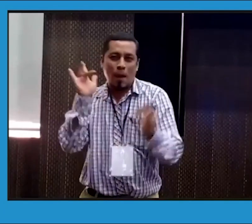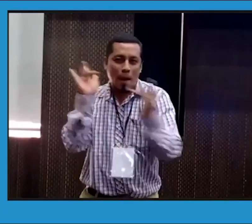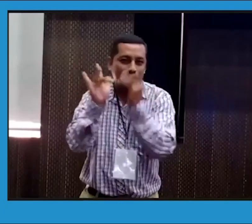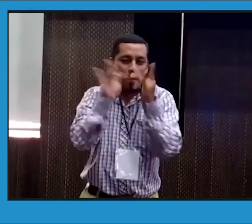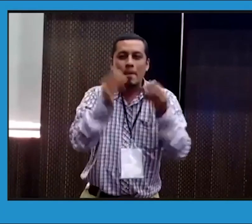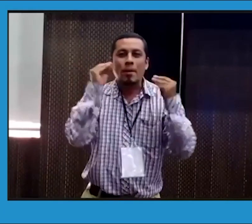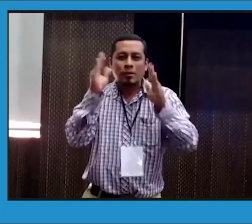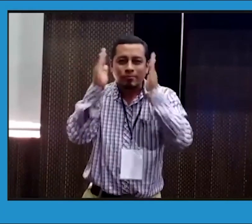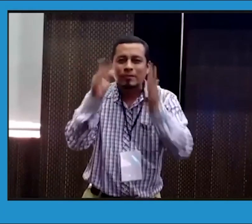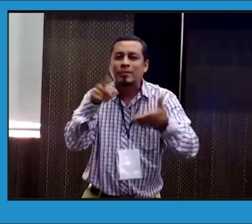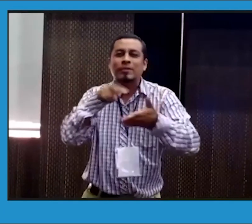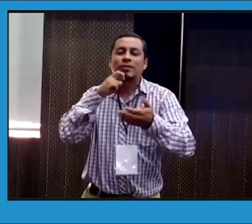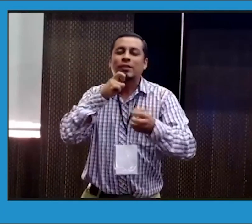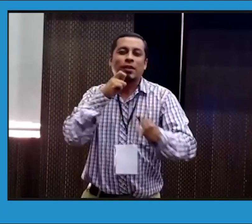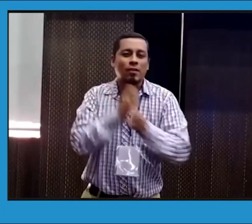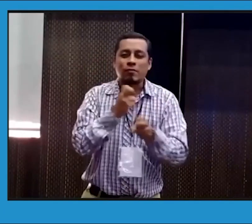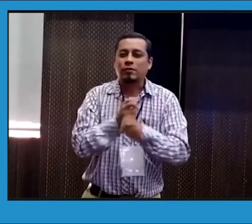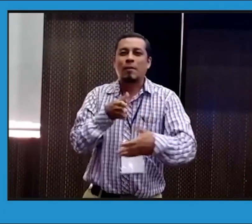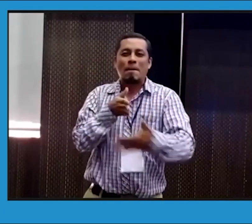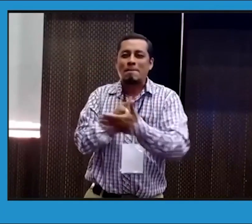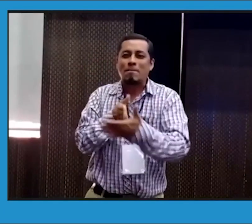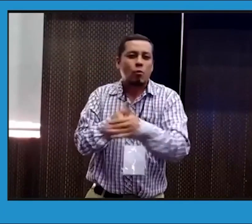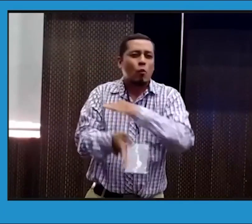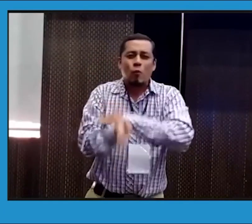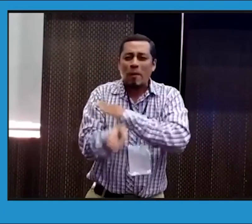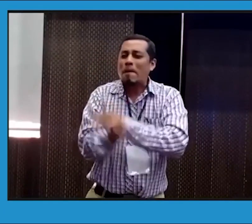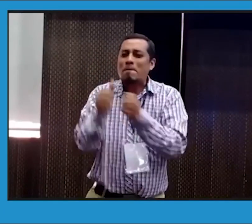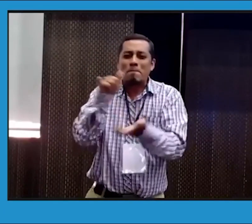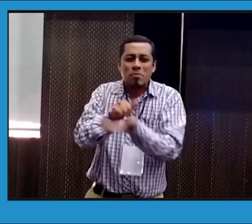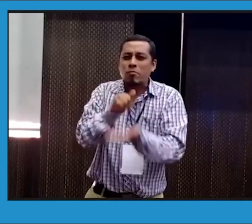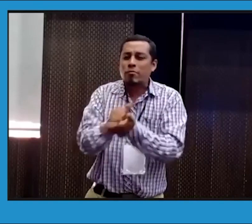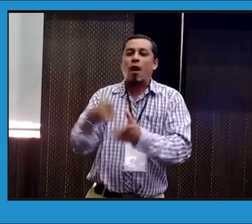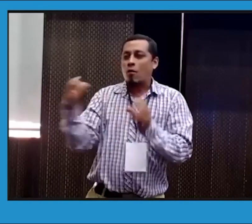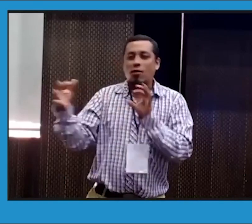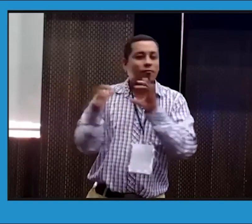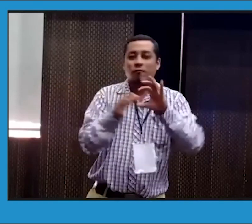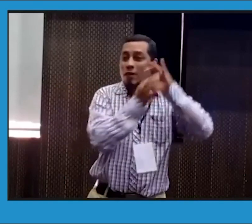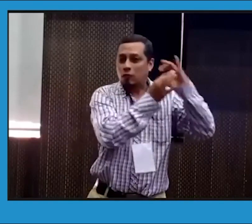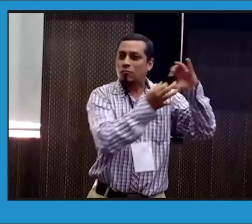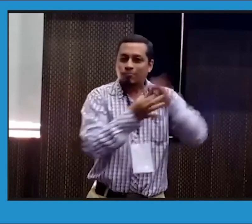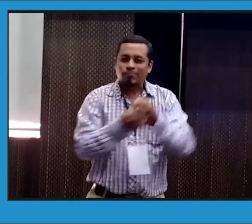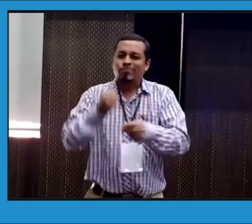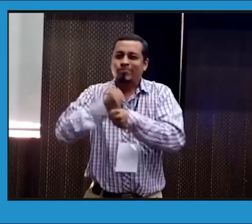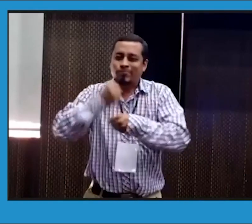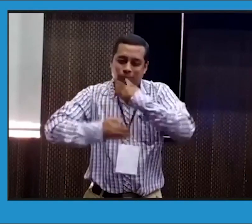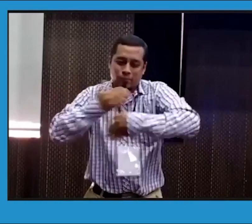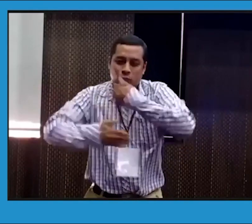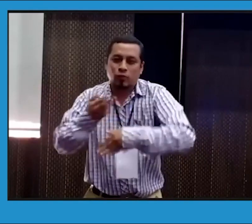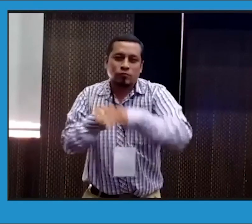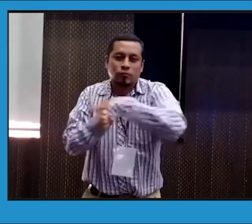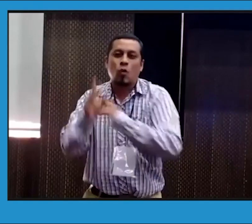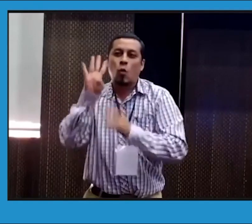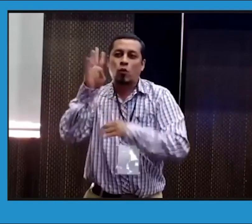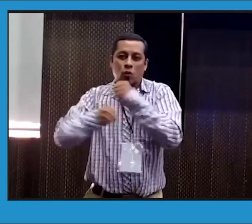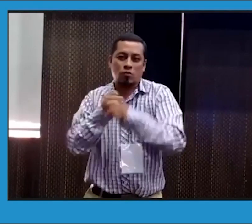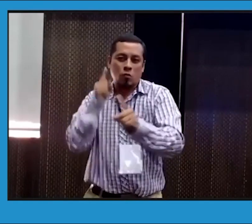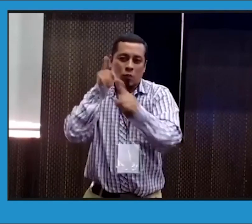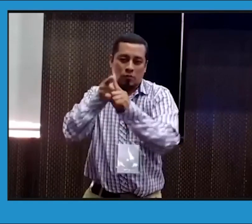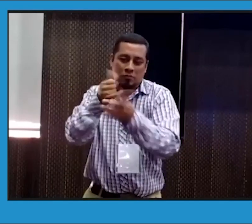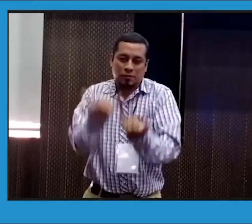y en el Norte de Santander y en la ciudad de Cúpula, lo que estamos haciendo es, digamos, que desde la federación estamos trabajando durante